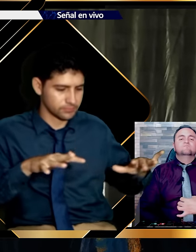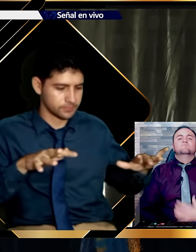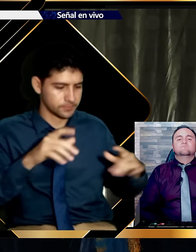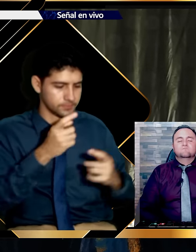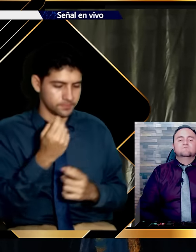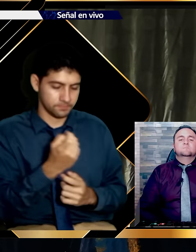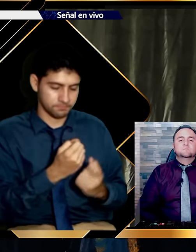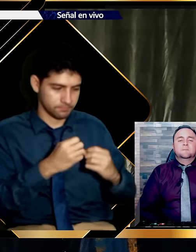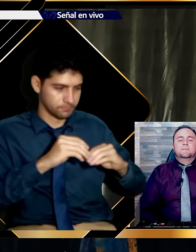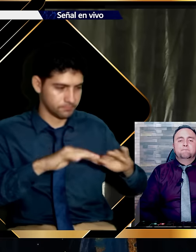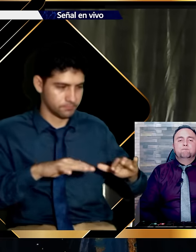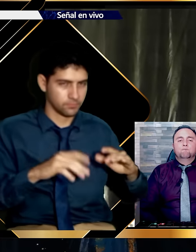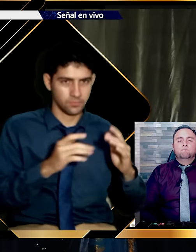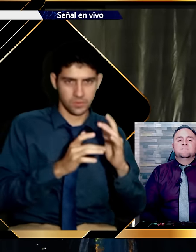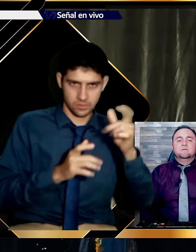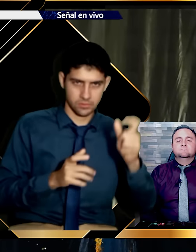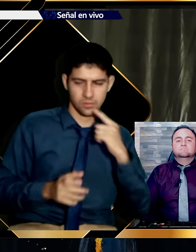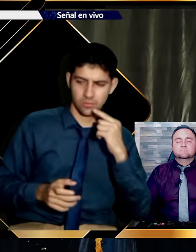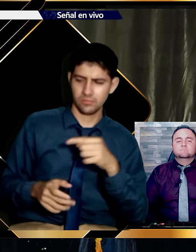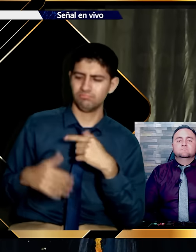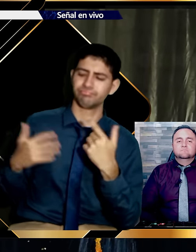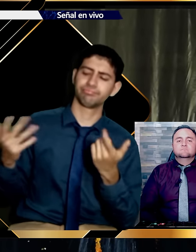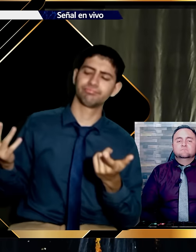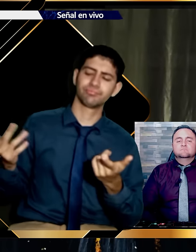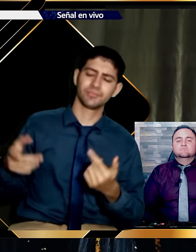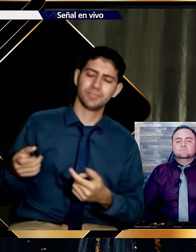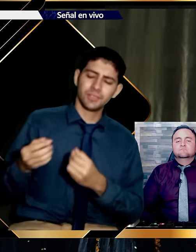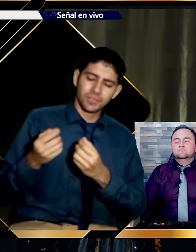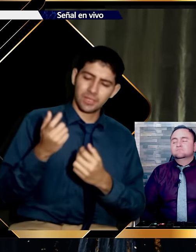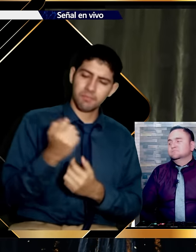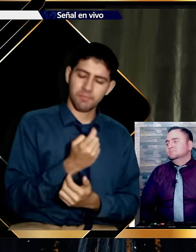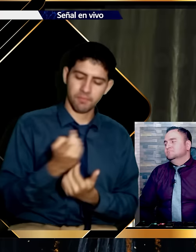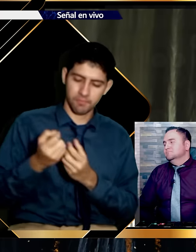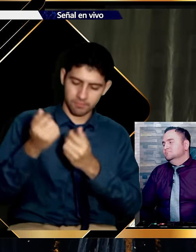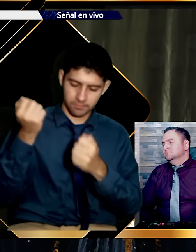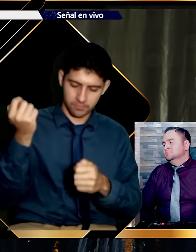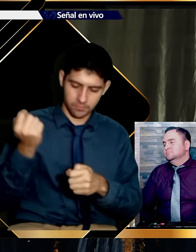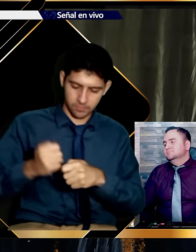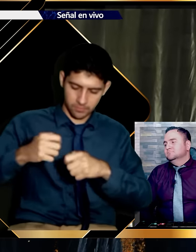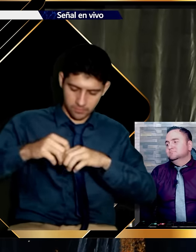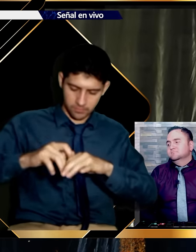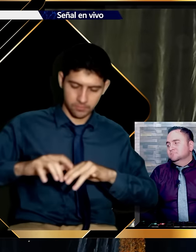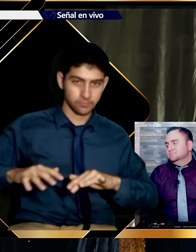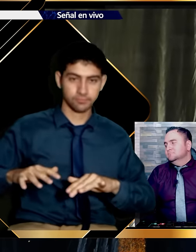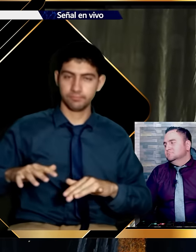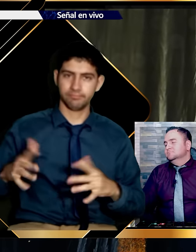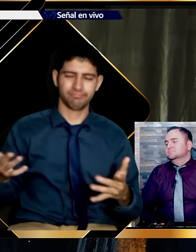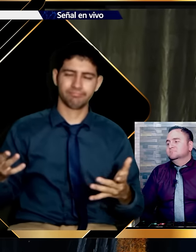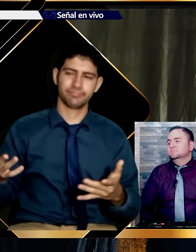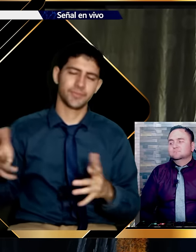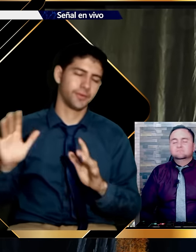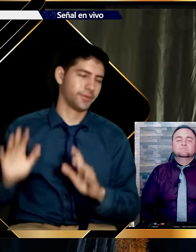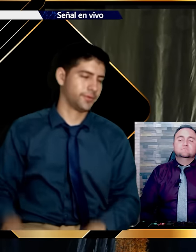Qué desperdicio. Hay quienes de pronto sirviendo. Son muy celosos con muchas cosas. Pero a